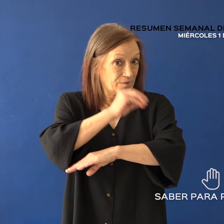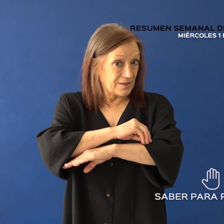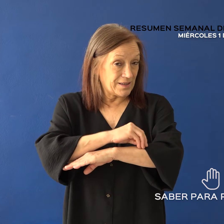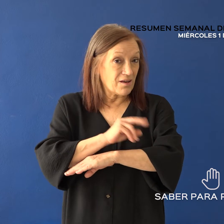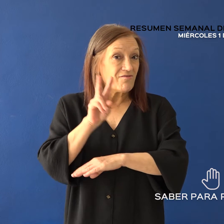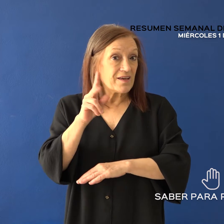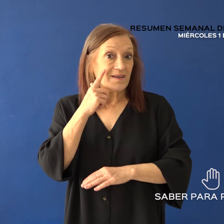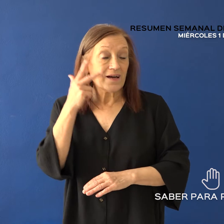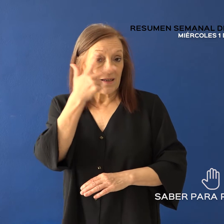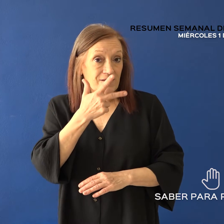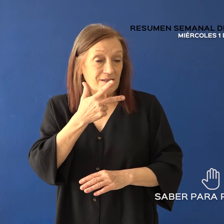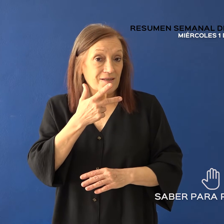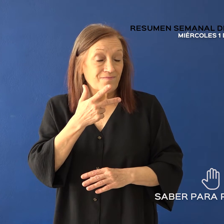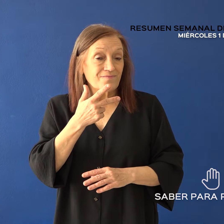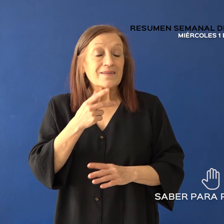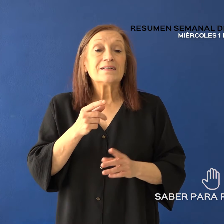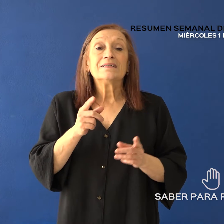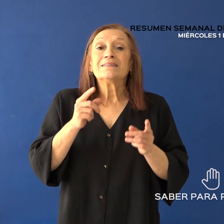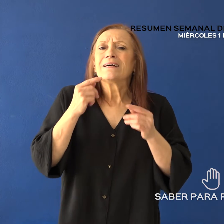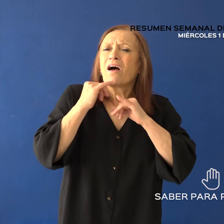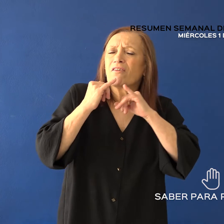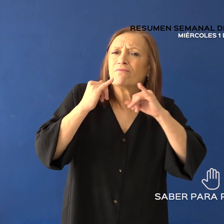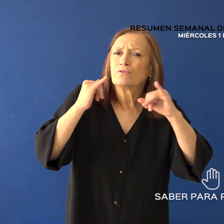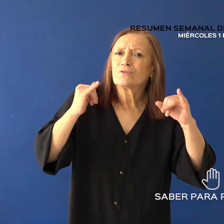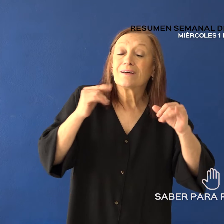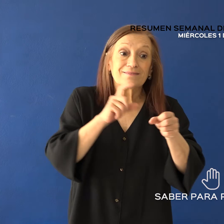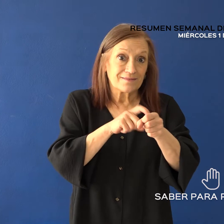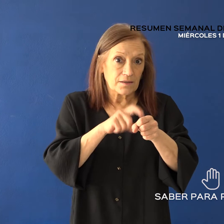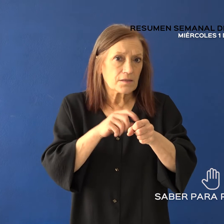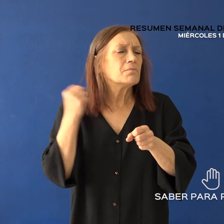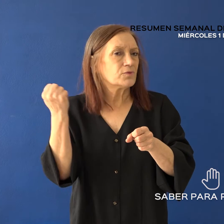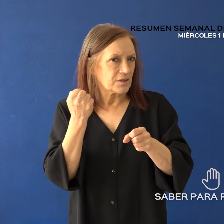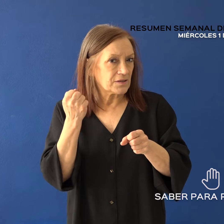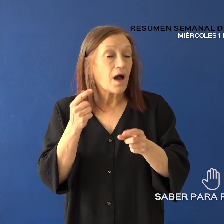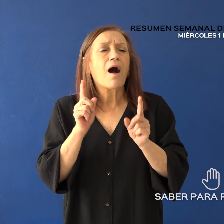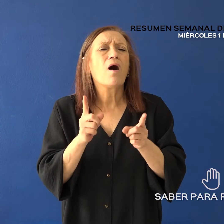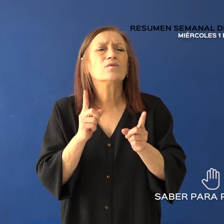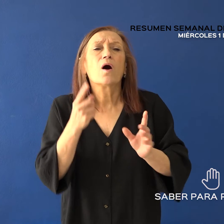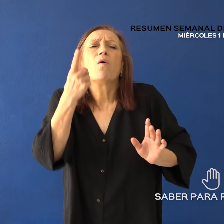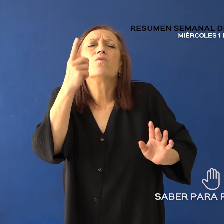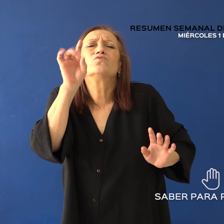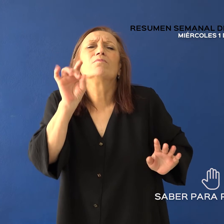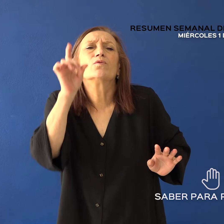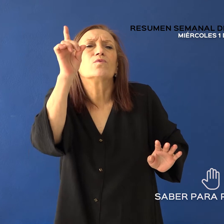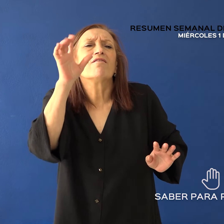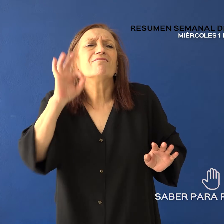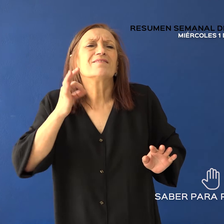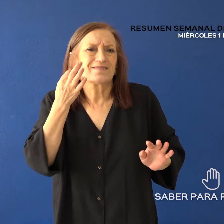VIH e ITC, recomiendan hacer el test, aunque sea una vez en la vida, como así